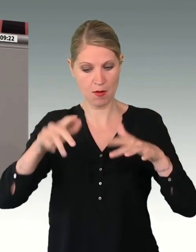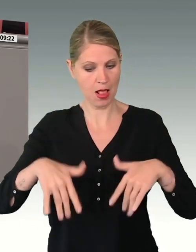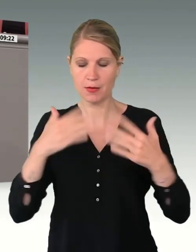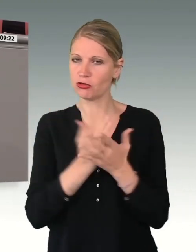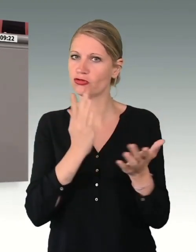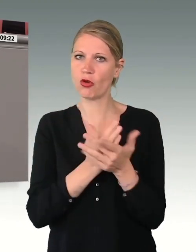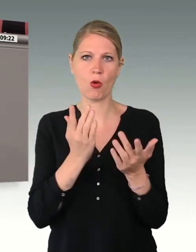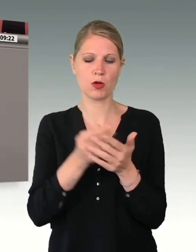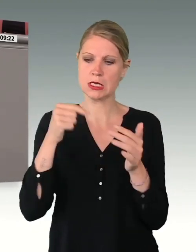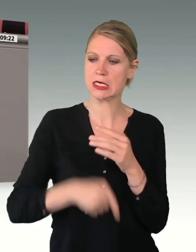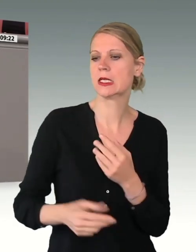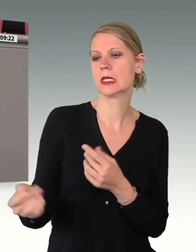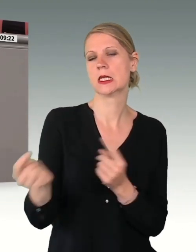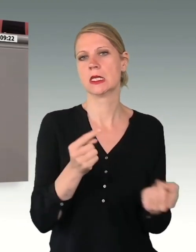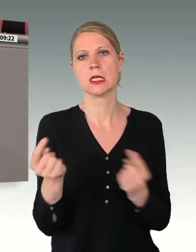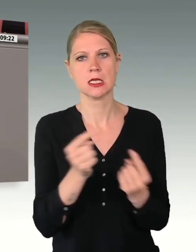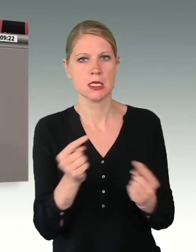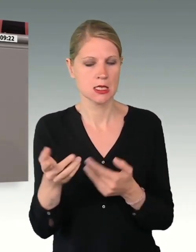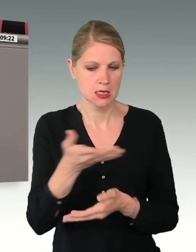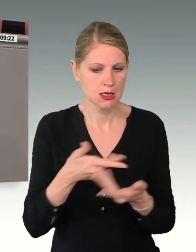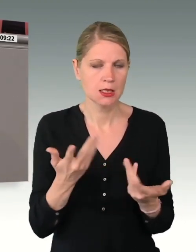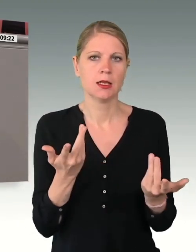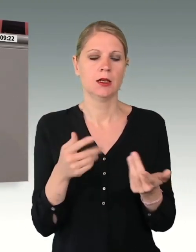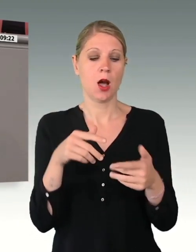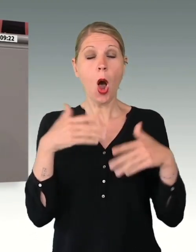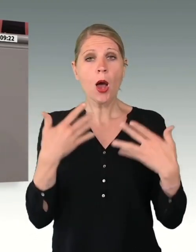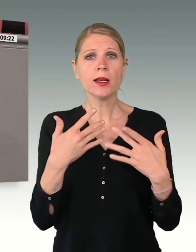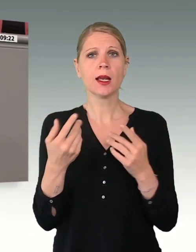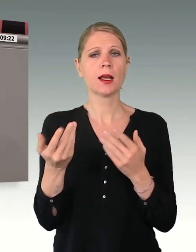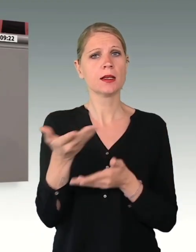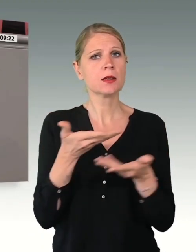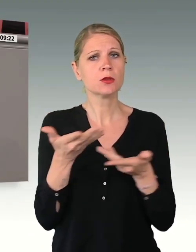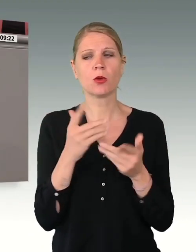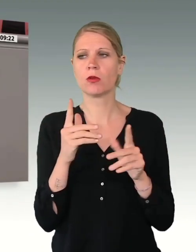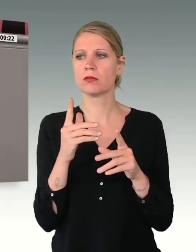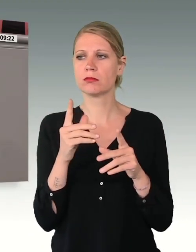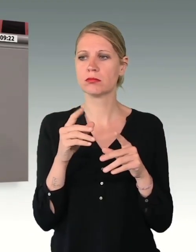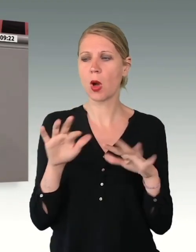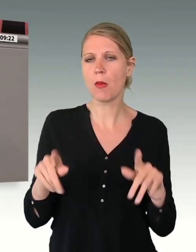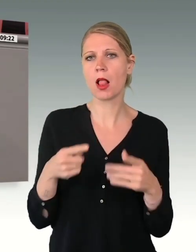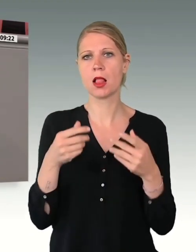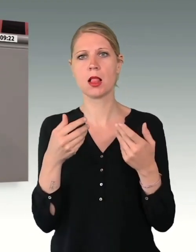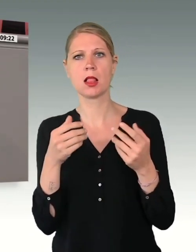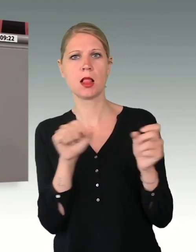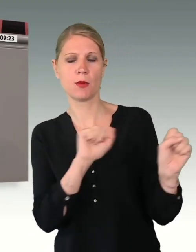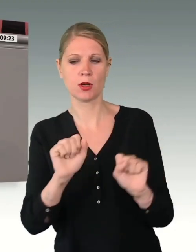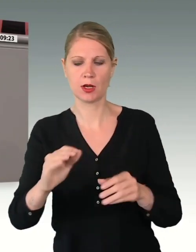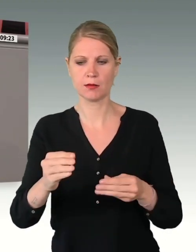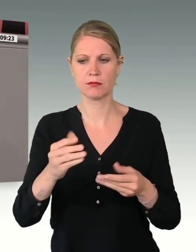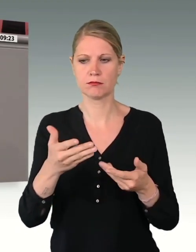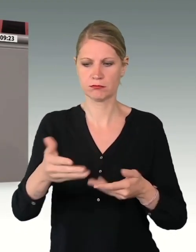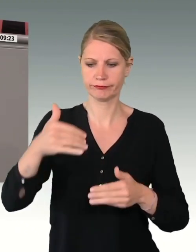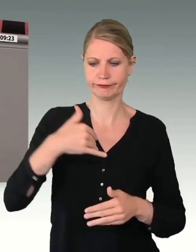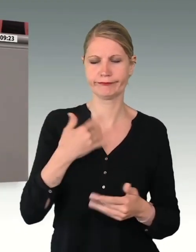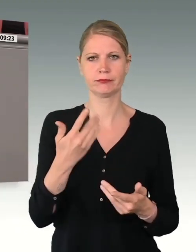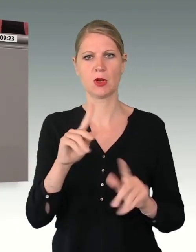intensiv diskutiert. Die heutige Debatte gibt uns folglich die Möglichkeit, die Themen anzusprechen, welche in